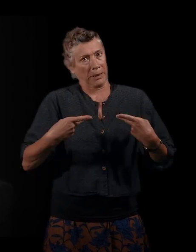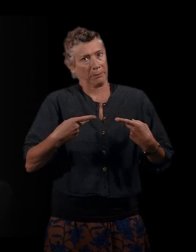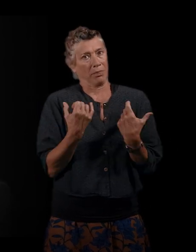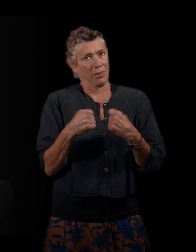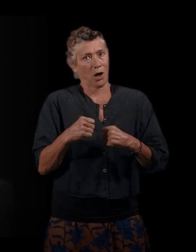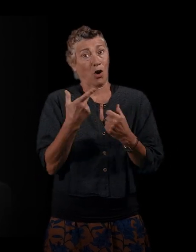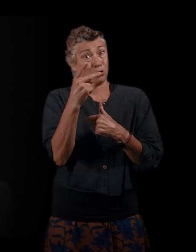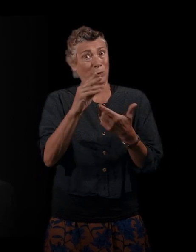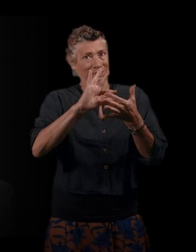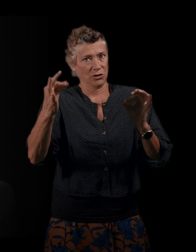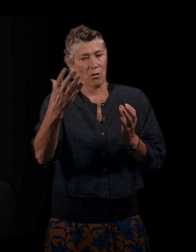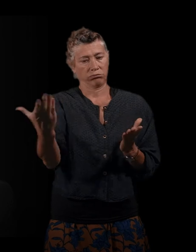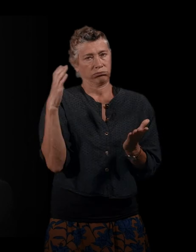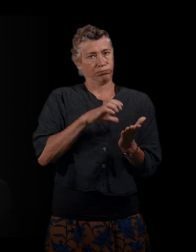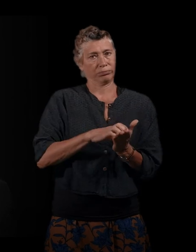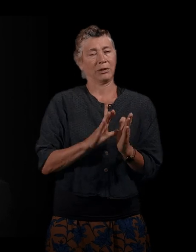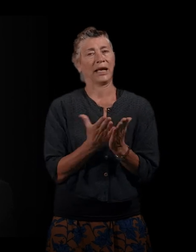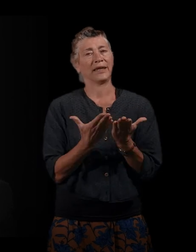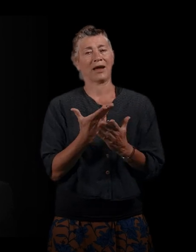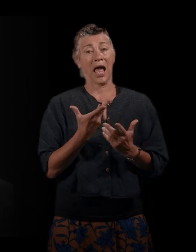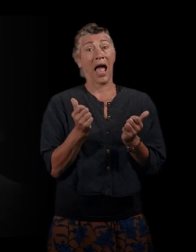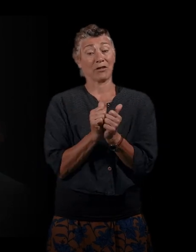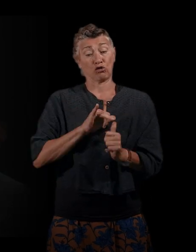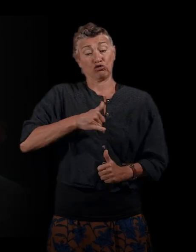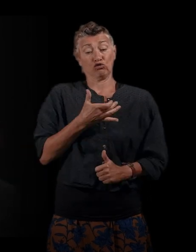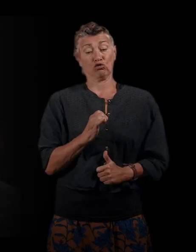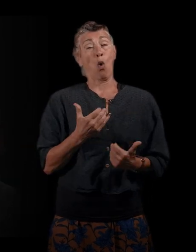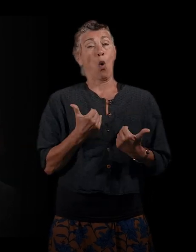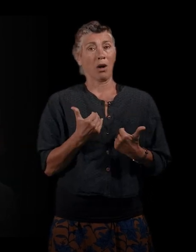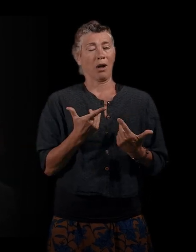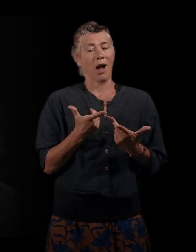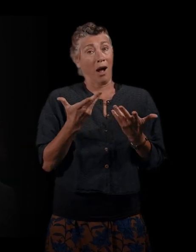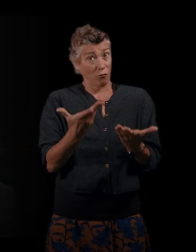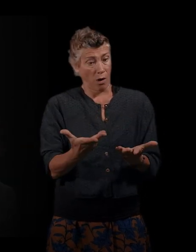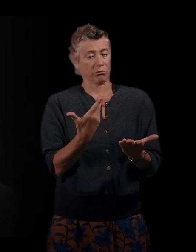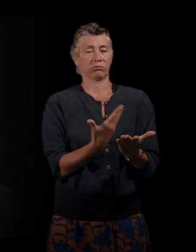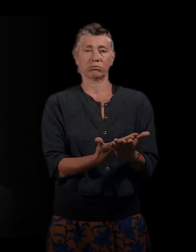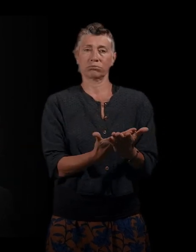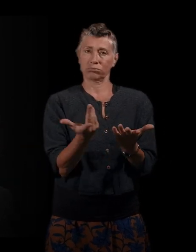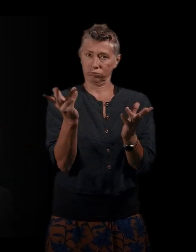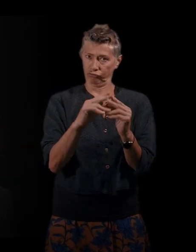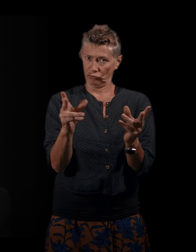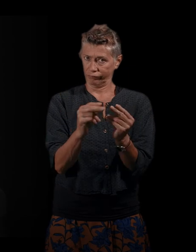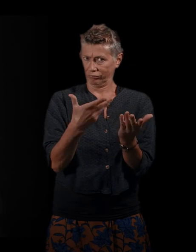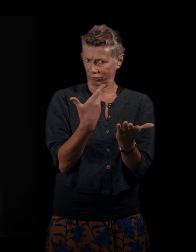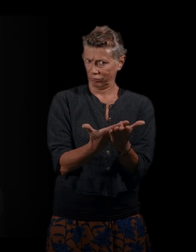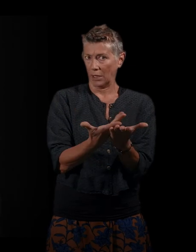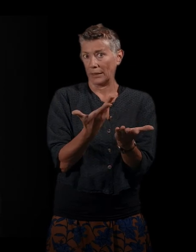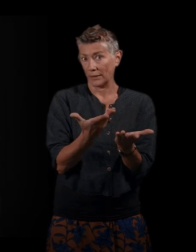récit à la première personne. Et ça m'a permis de dépasser ce stade-là, de dire, voilà, maintenant que je vous ai expliqué un petit peu, ou que Julienne, plutôt,